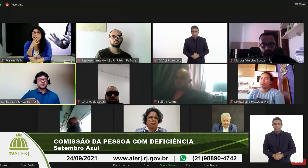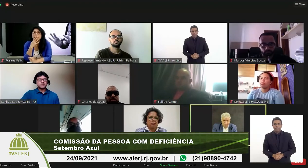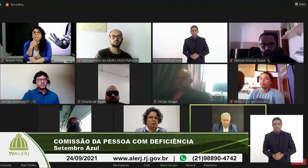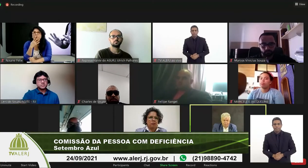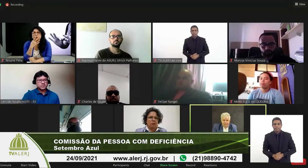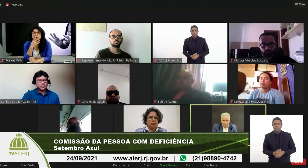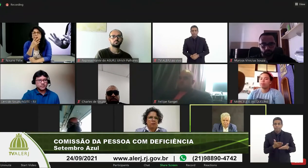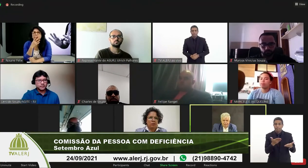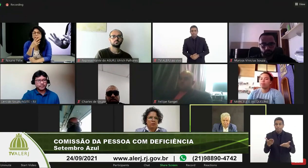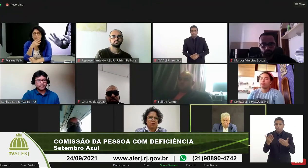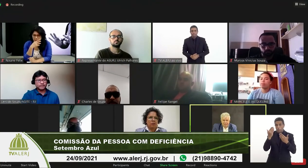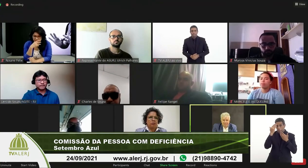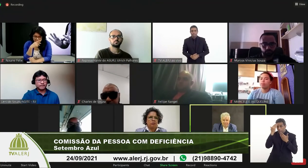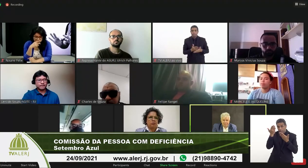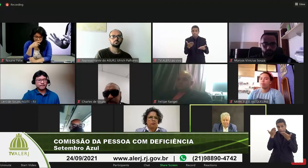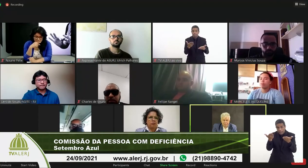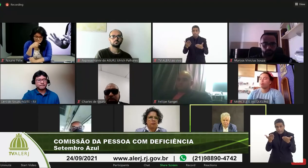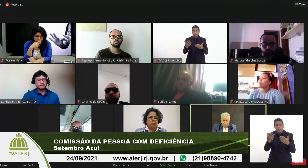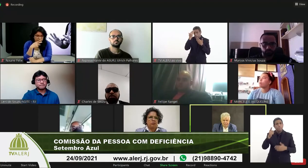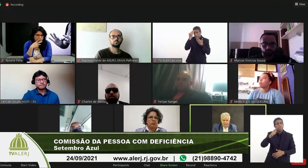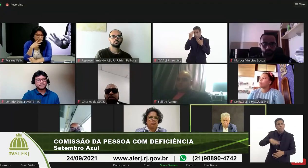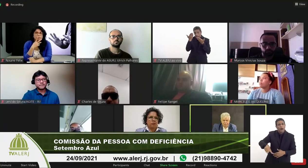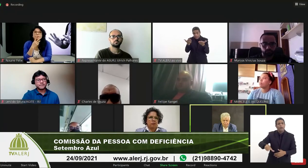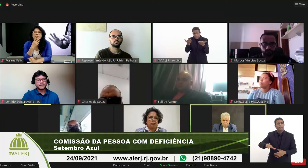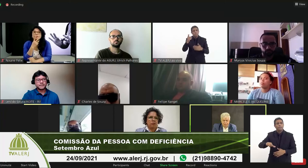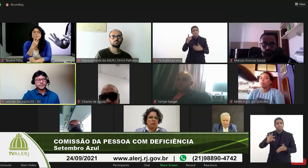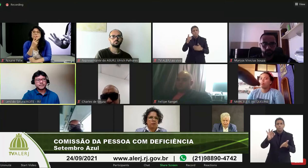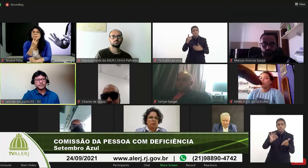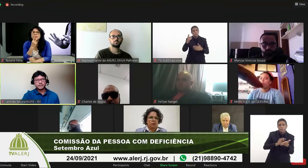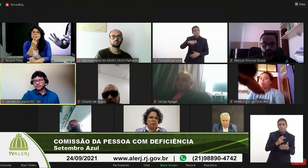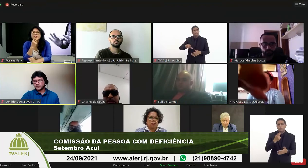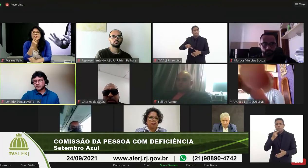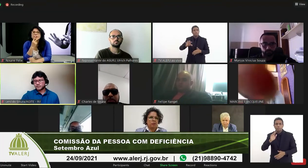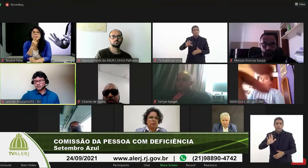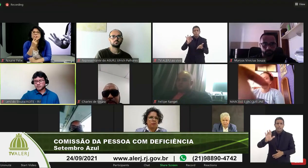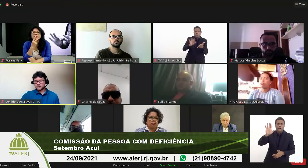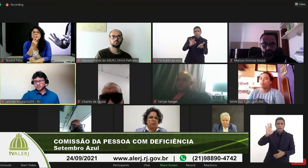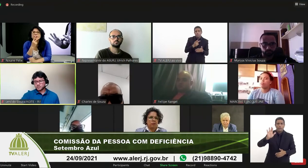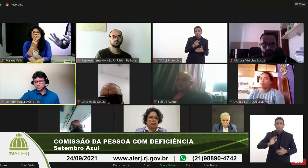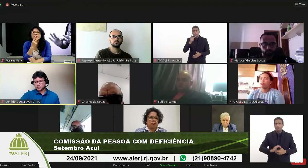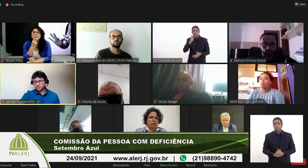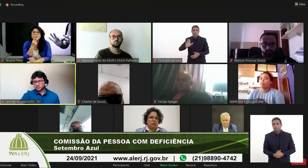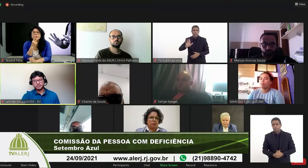Ok, obrigado aí pela fala tem mais alguém que quer fazer uso da palavra por favor